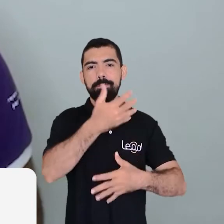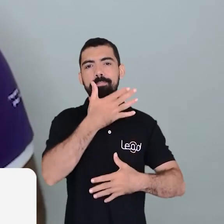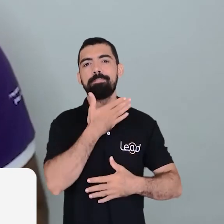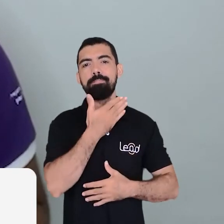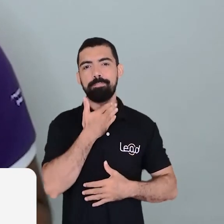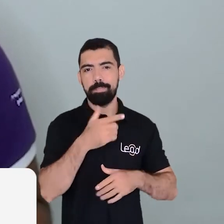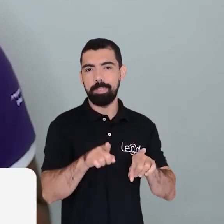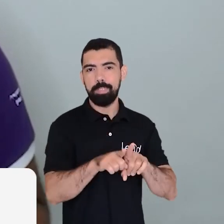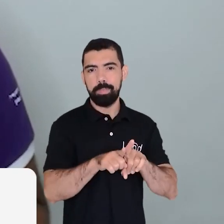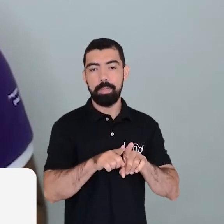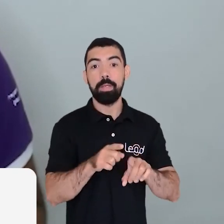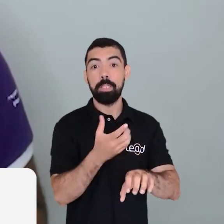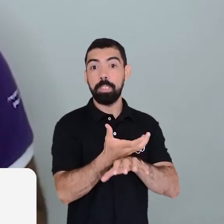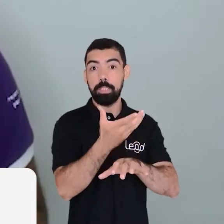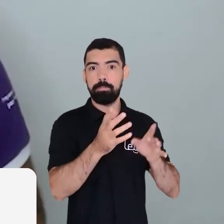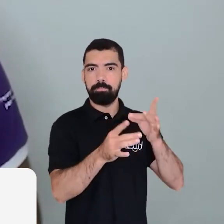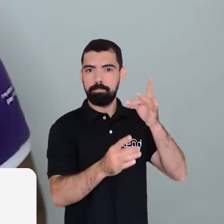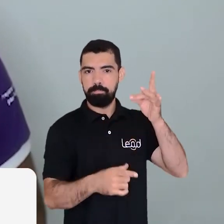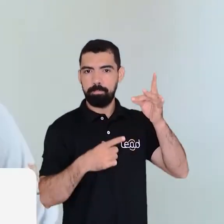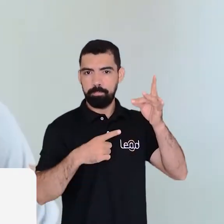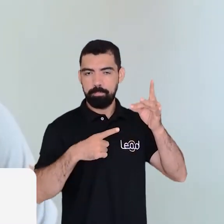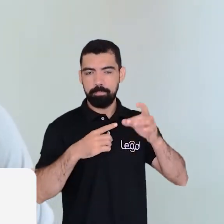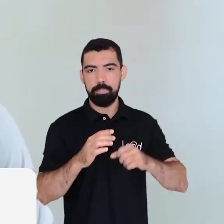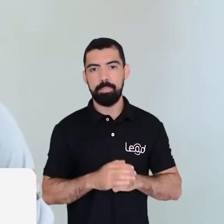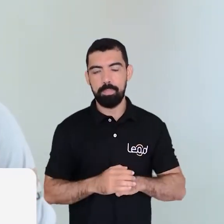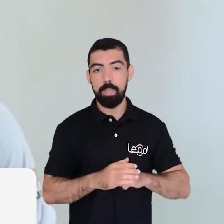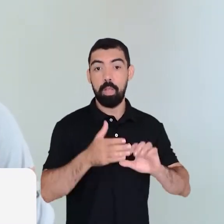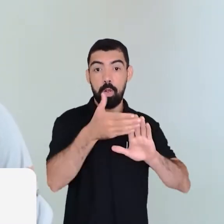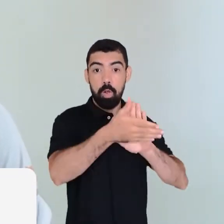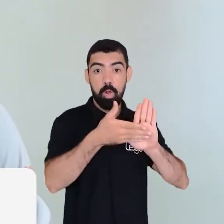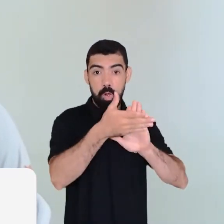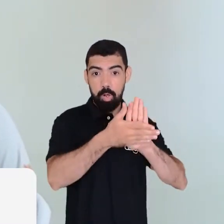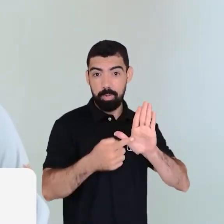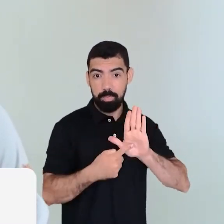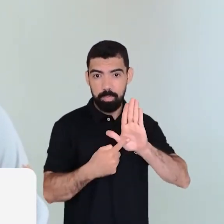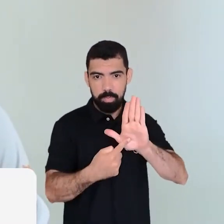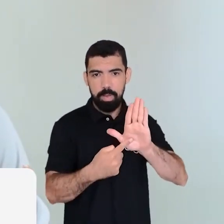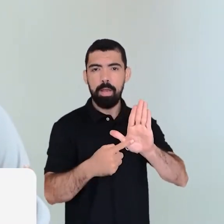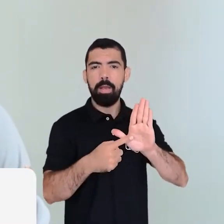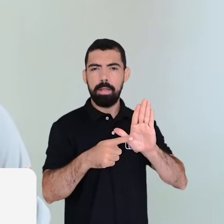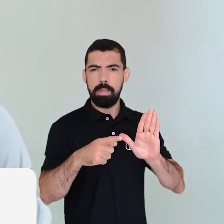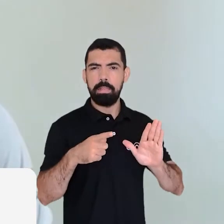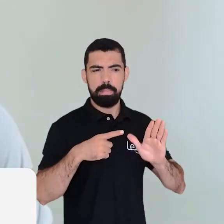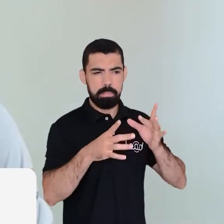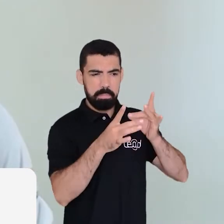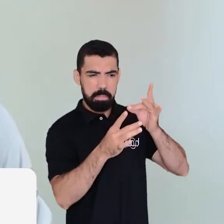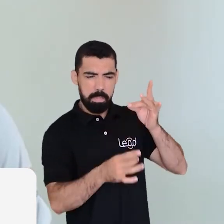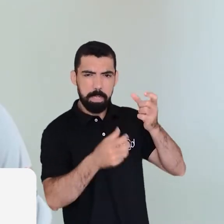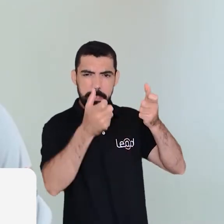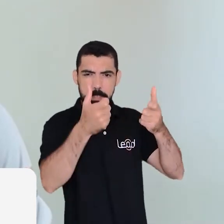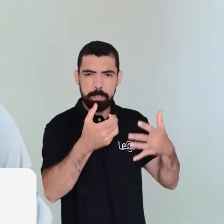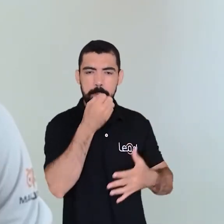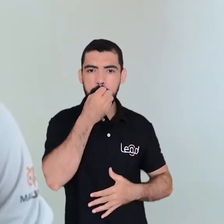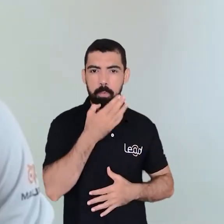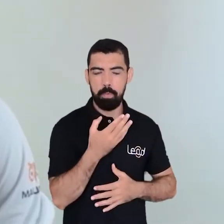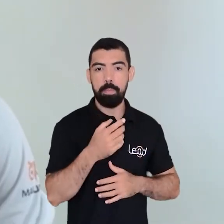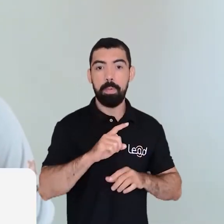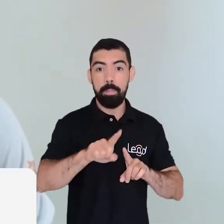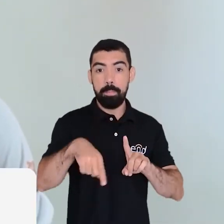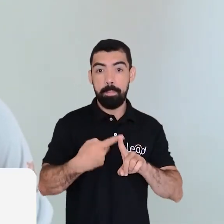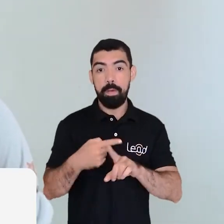online, e a matéria é muito bem explicada. Com os textos que são apresentados, que são muito bem detalhados,